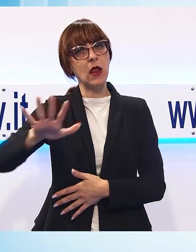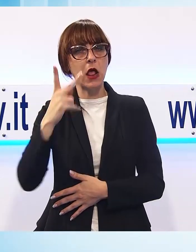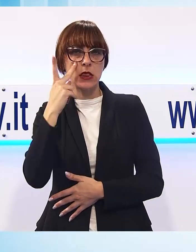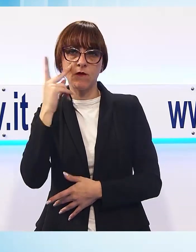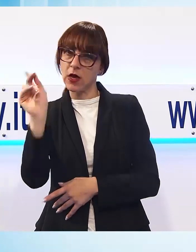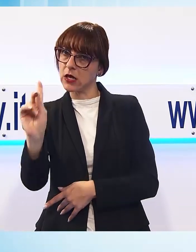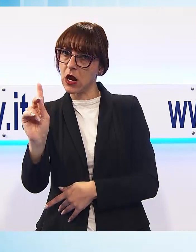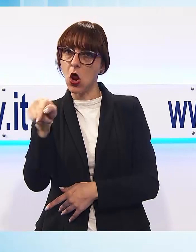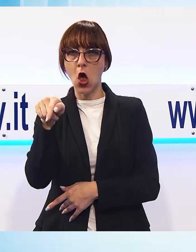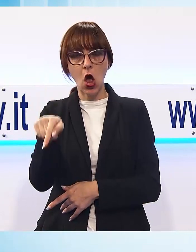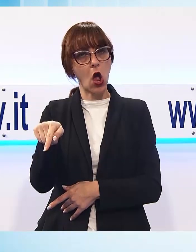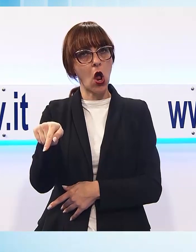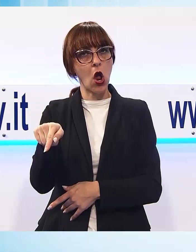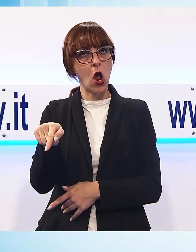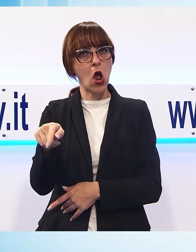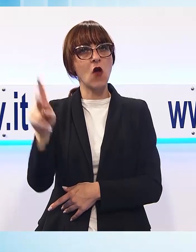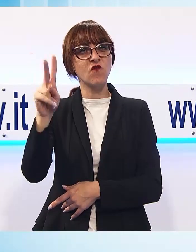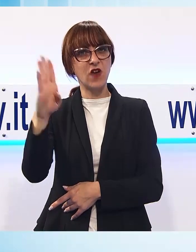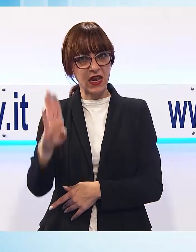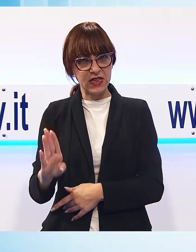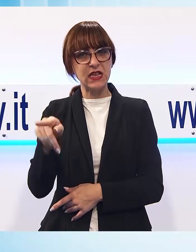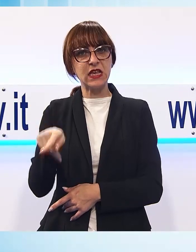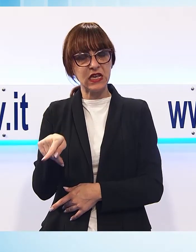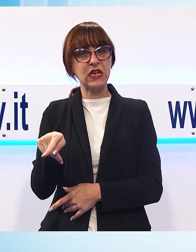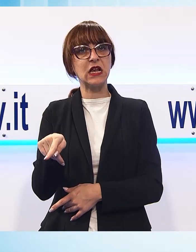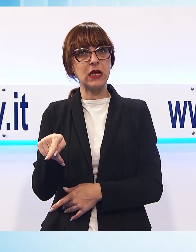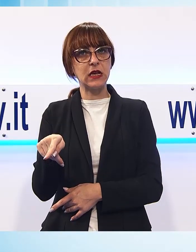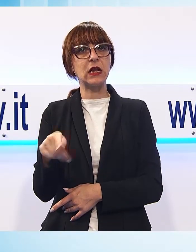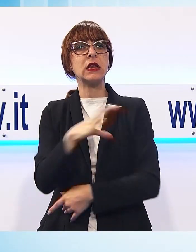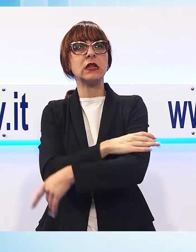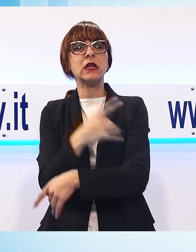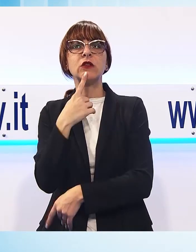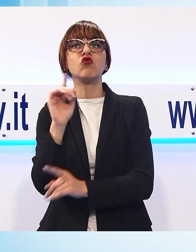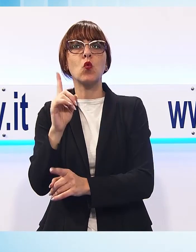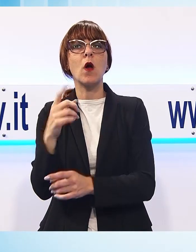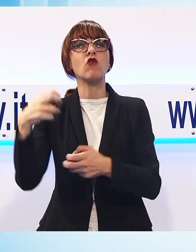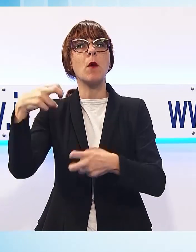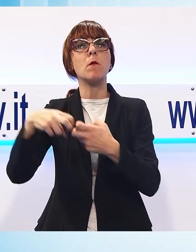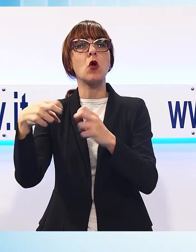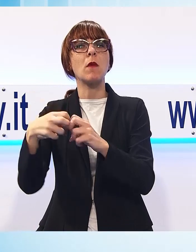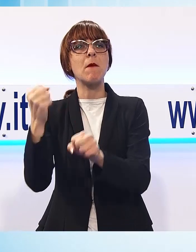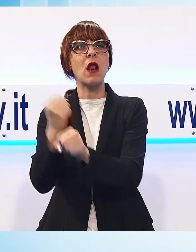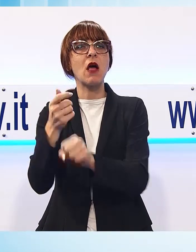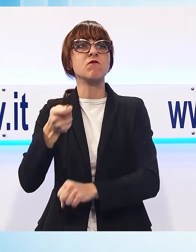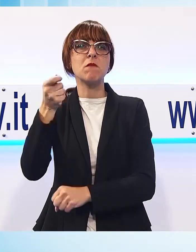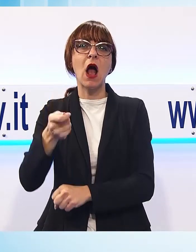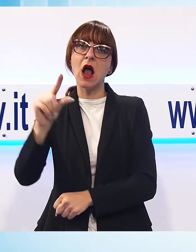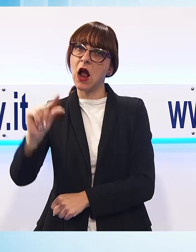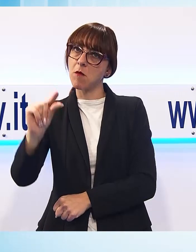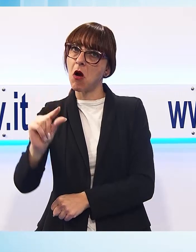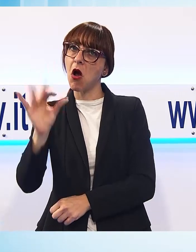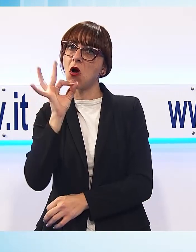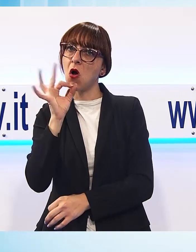zoccolo duro del settore. In Versilia, come denunciano puntualmente i sindacati, quello del lavoro mal pagato e abusato è una